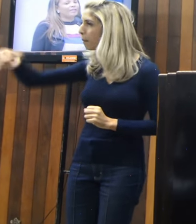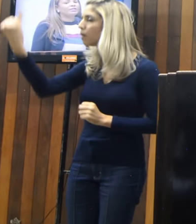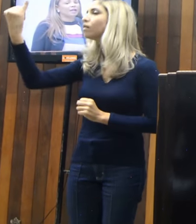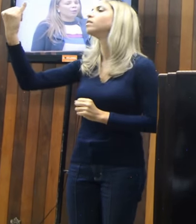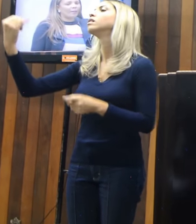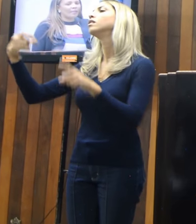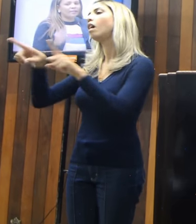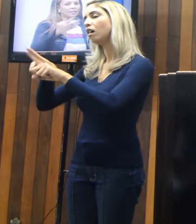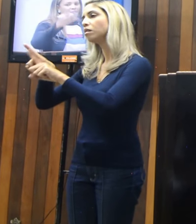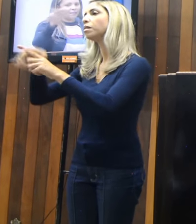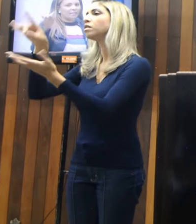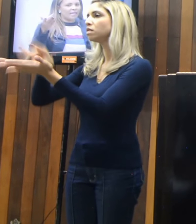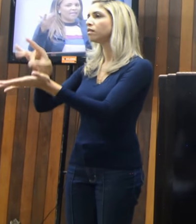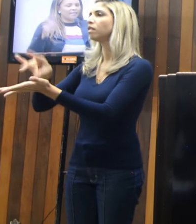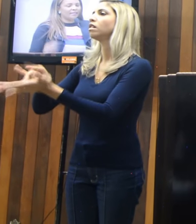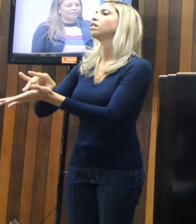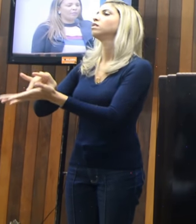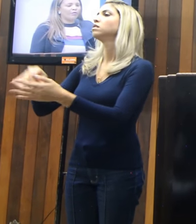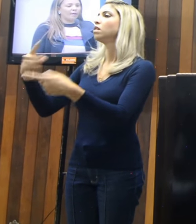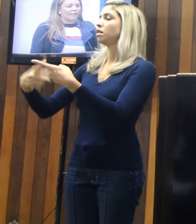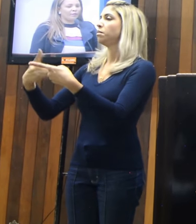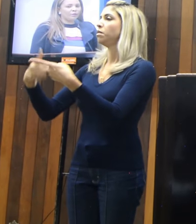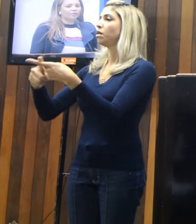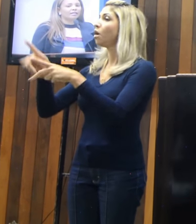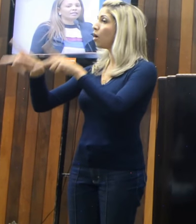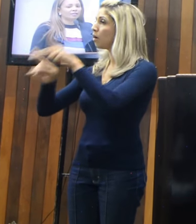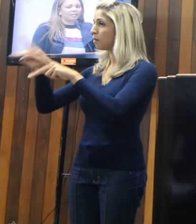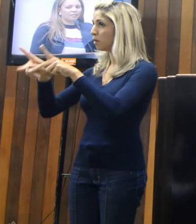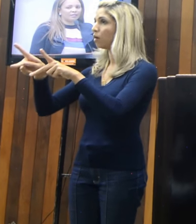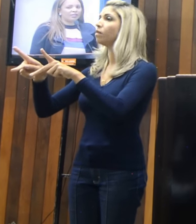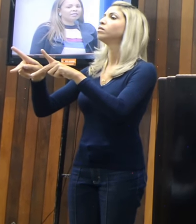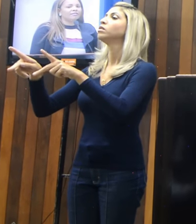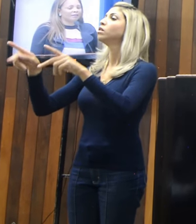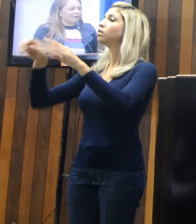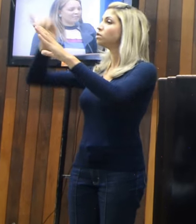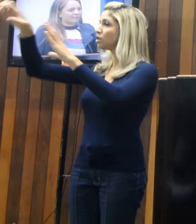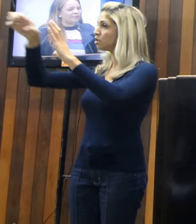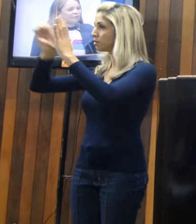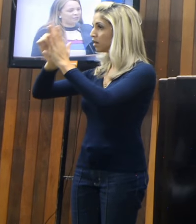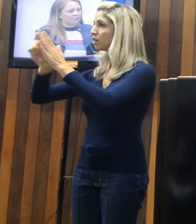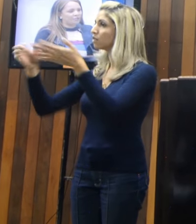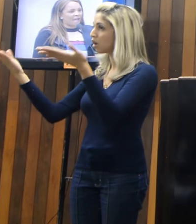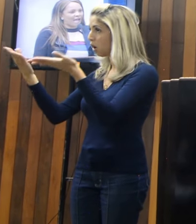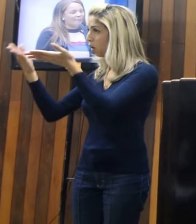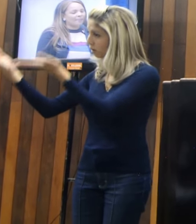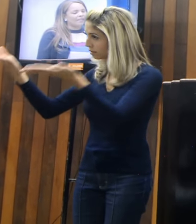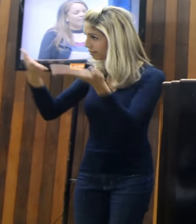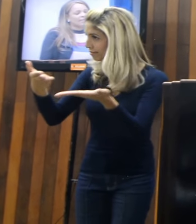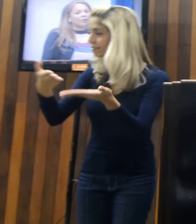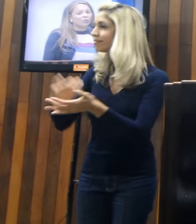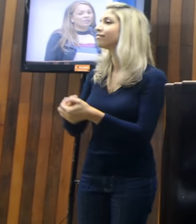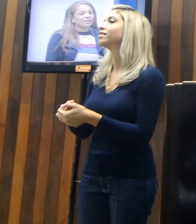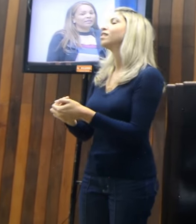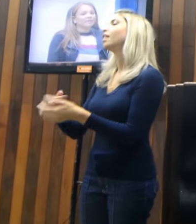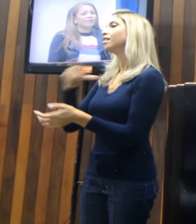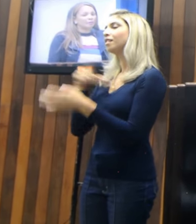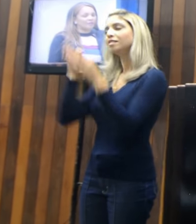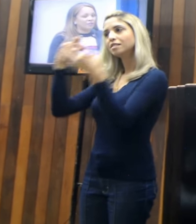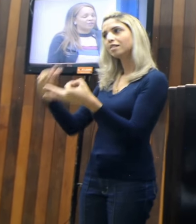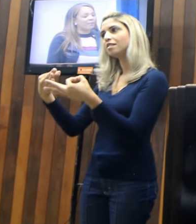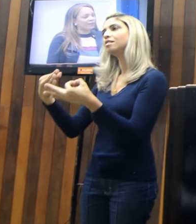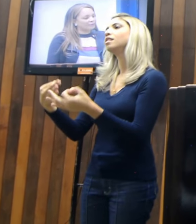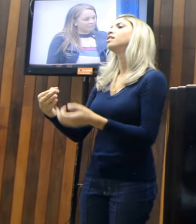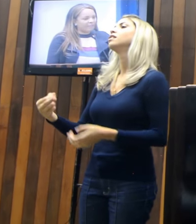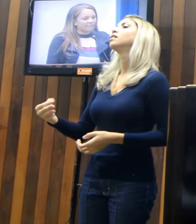aproveite realmente, né, esse povo maravilhoso da Grande Jardim que veio aqui para te prestigiar que com certeza veio